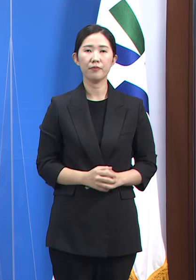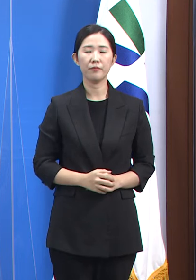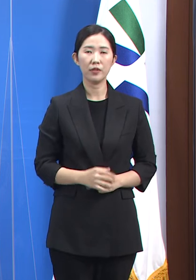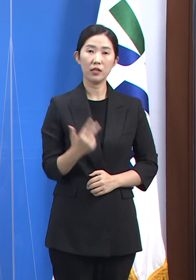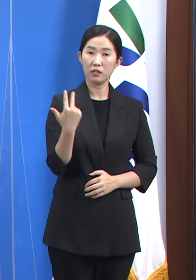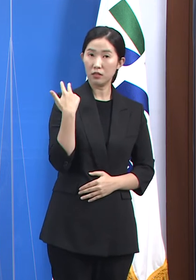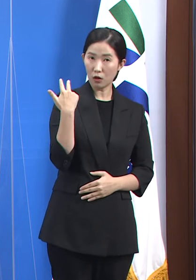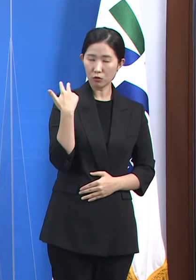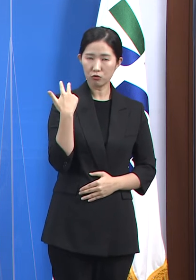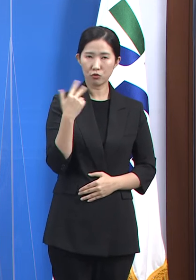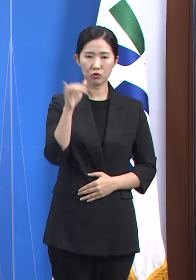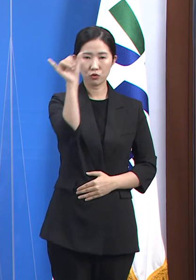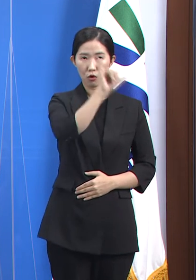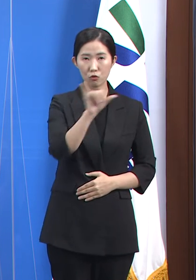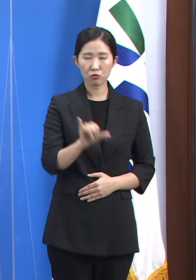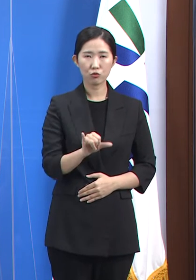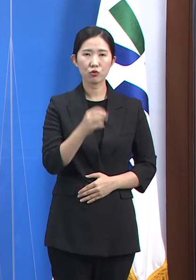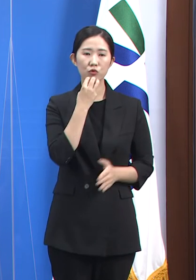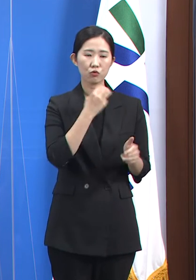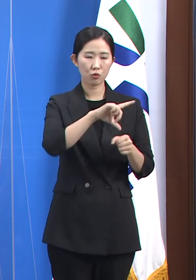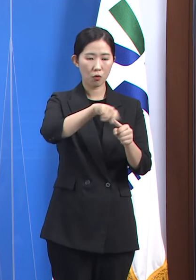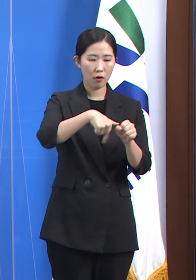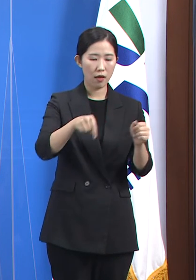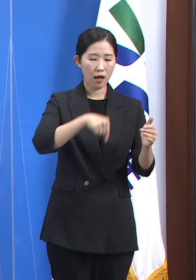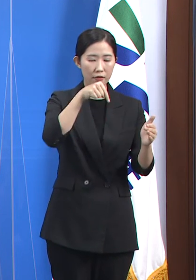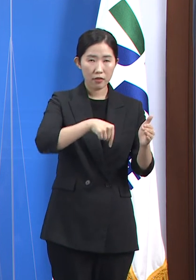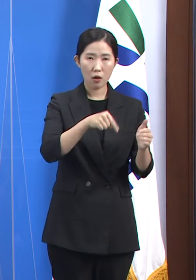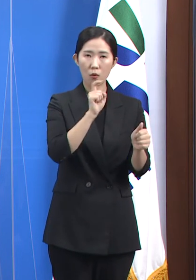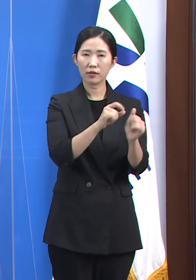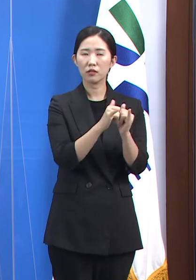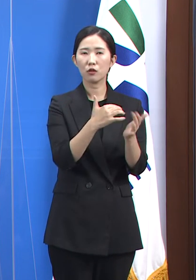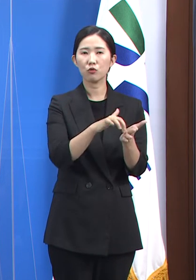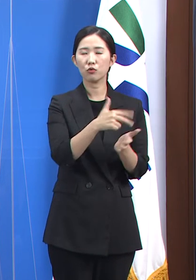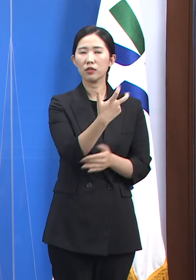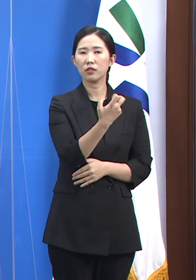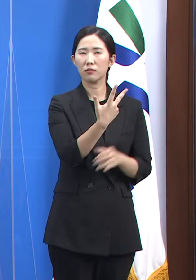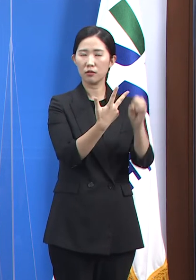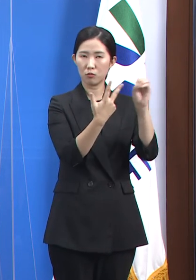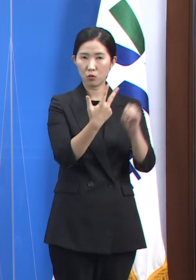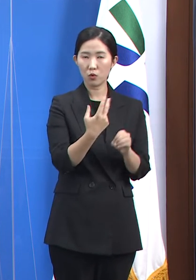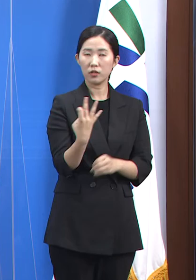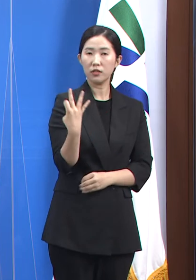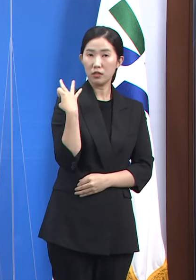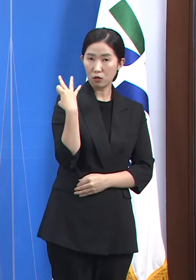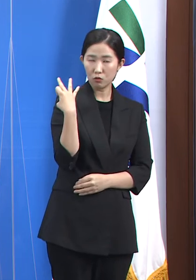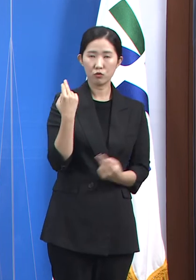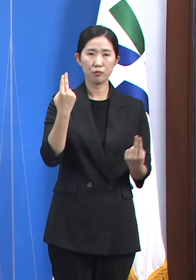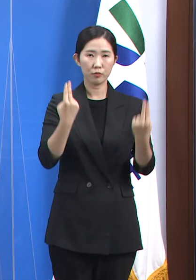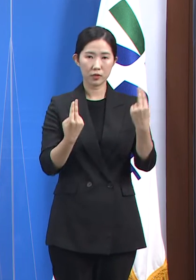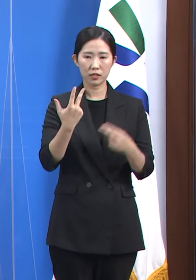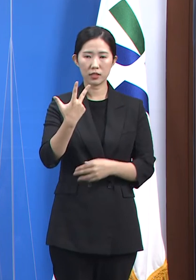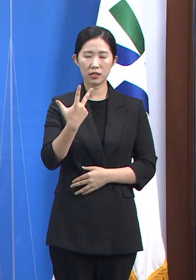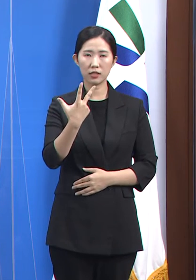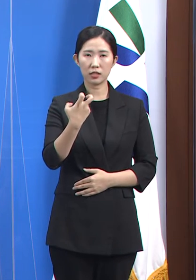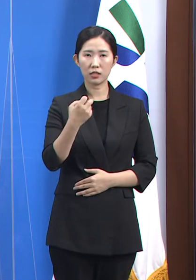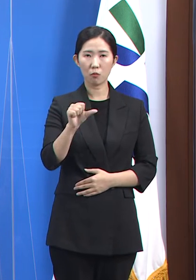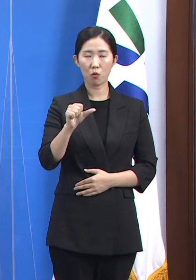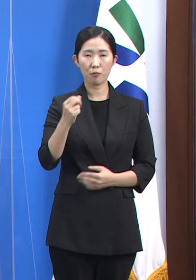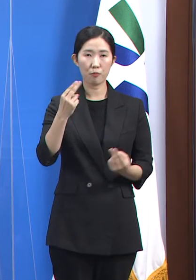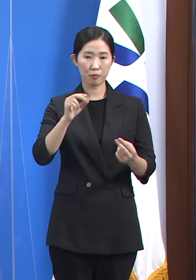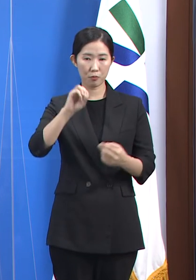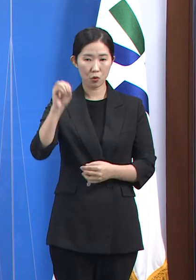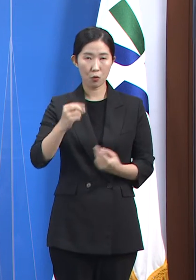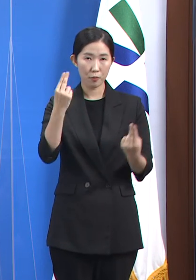수도권 확진자 비중은 77%입니다. 이는 전주 71.5% 대비 비하여 6.5%